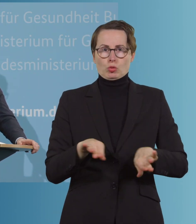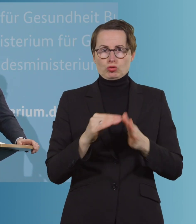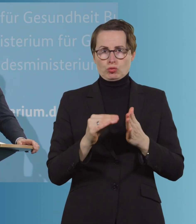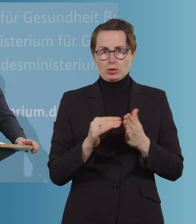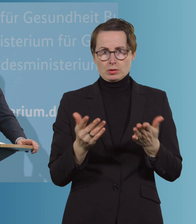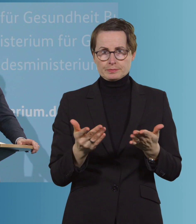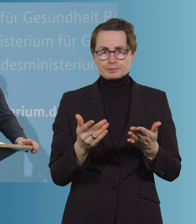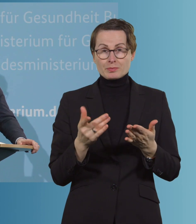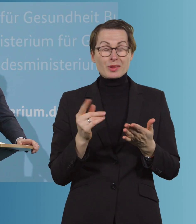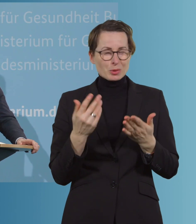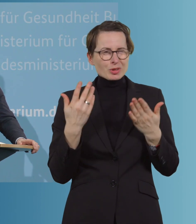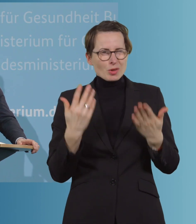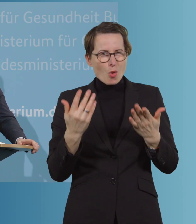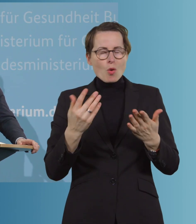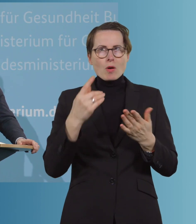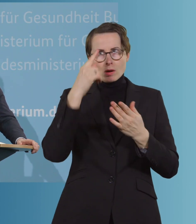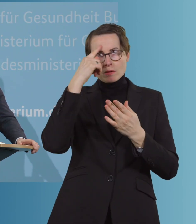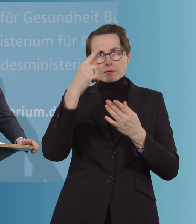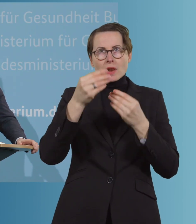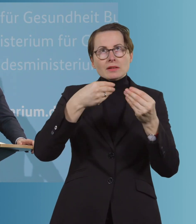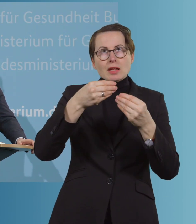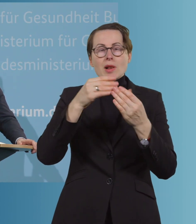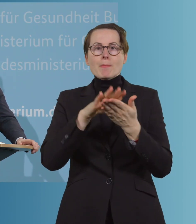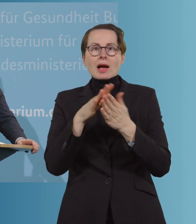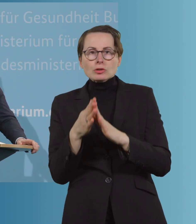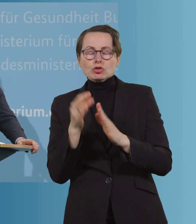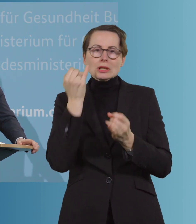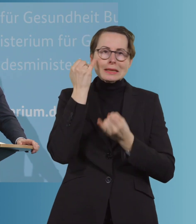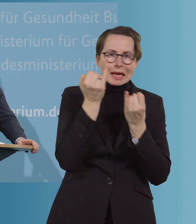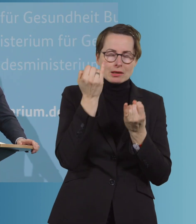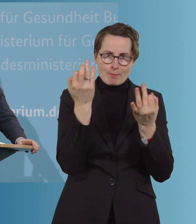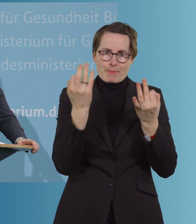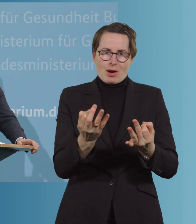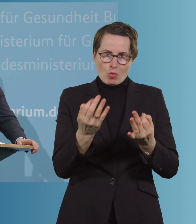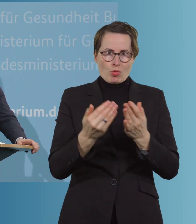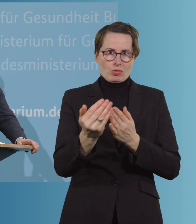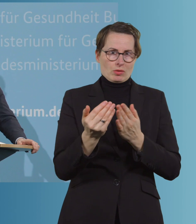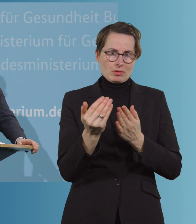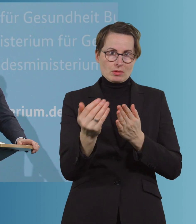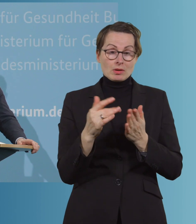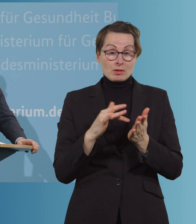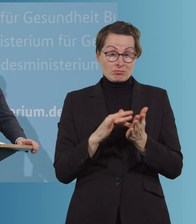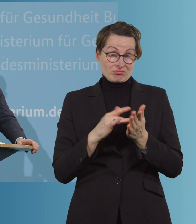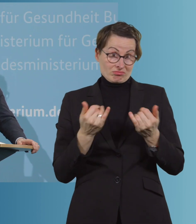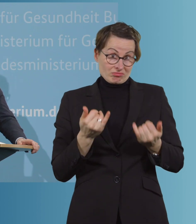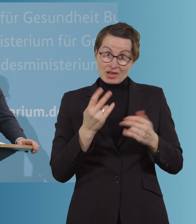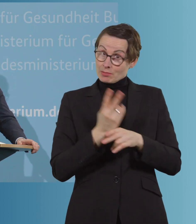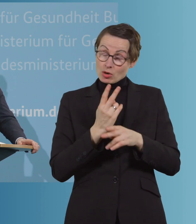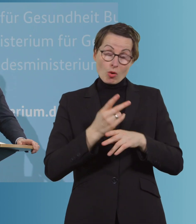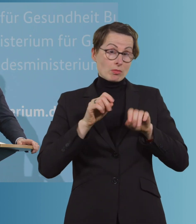es braucht eben solche flexiblen, pragmatischen Ansätze, um in dieser Phase der Pandemie mit den Mutationen